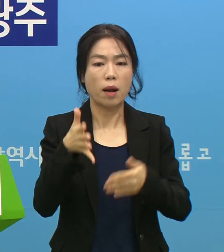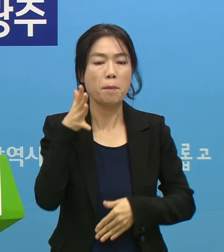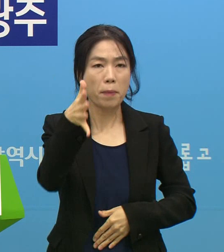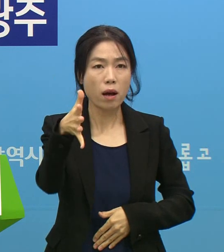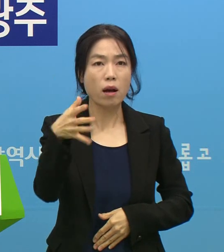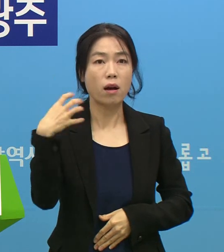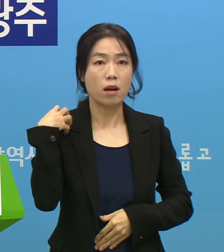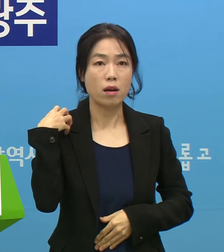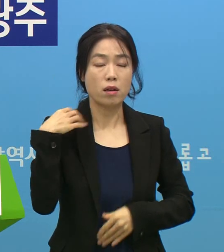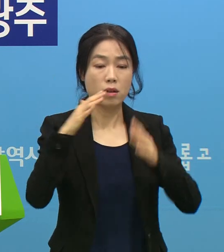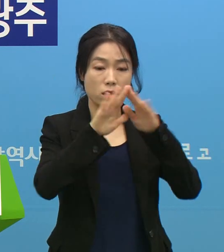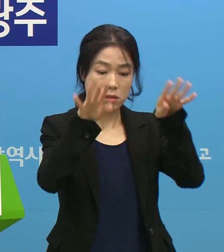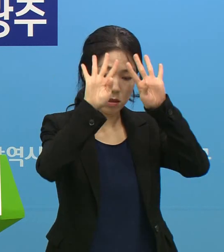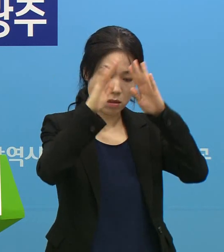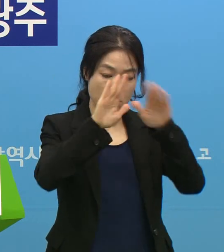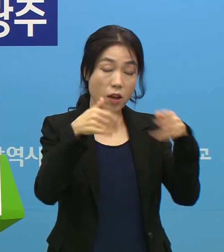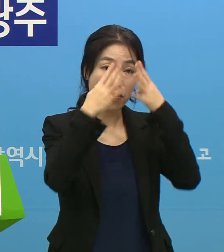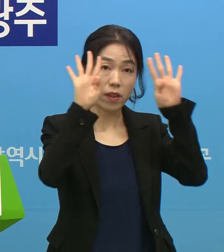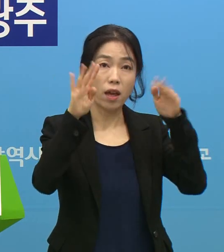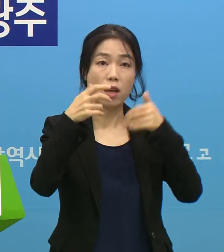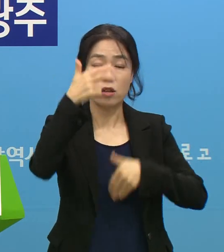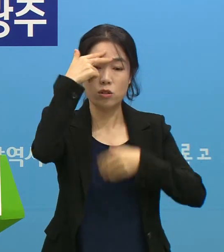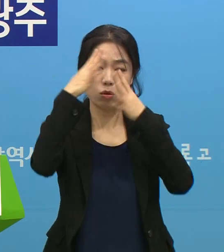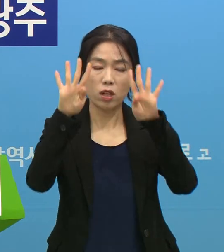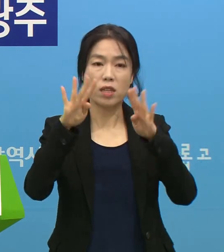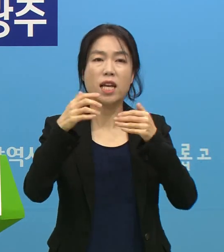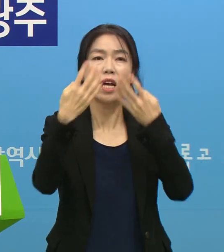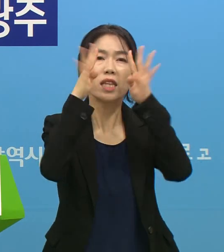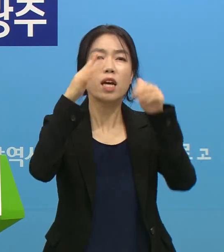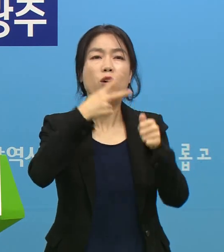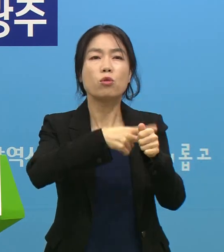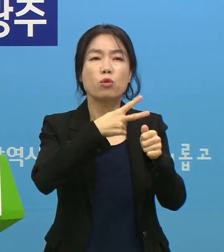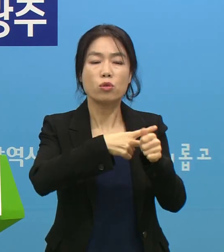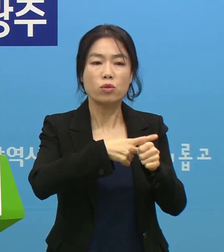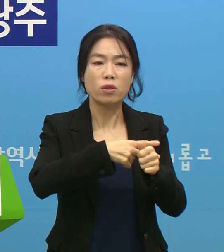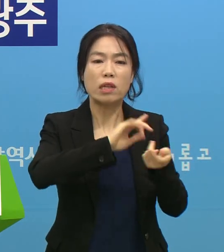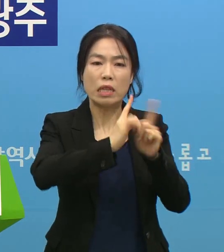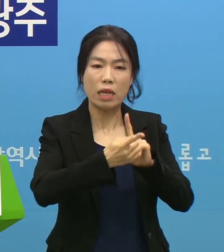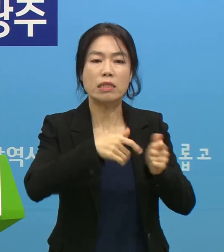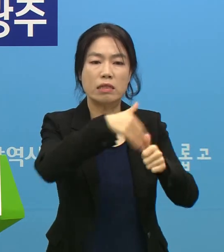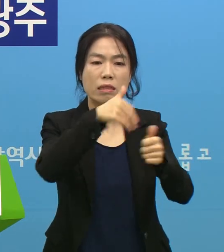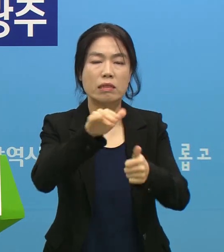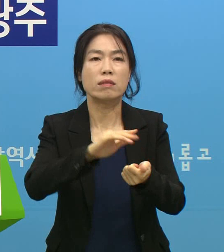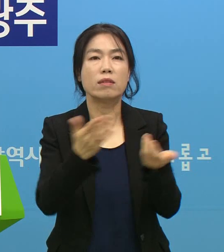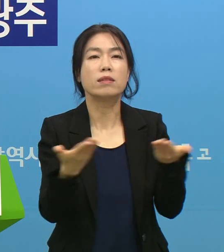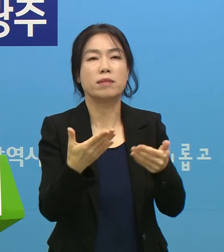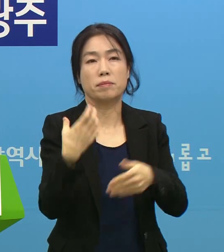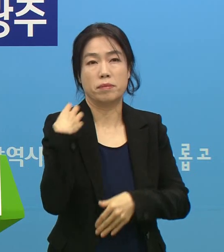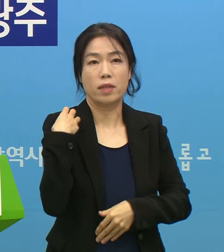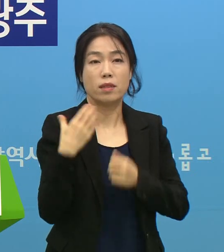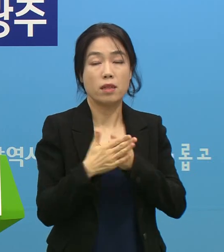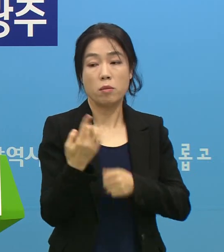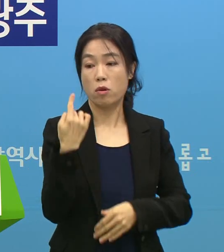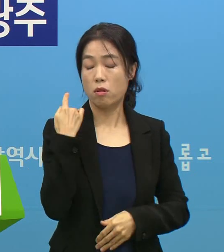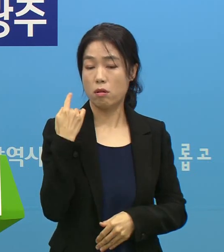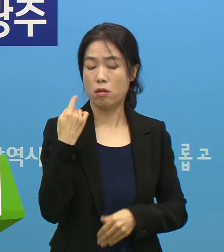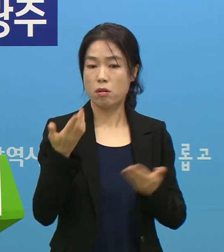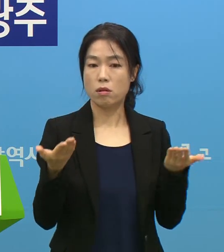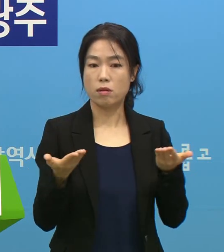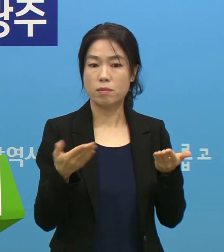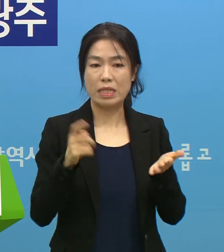있는 전남대 조선대의 경우는 교수님들이 다 업무 대체를 하고 있습니다. 그리고 어제 업무의